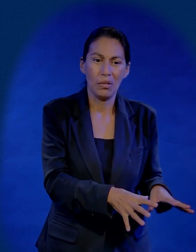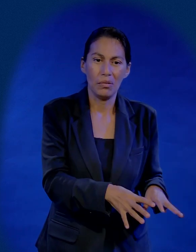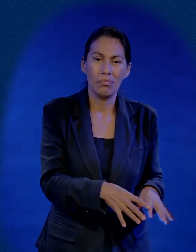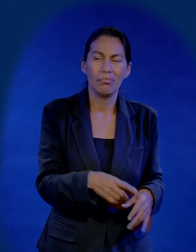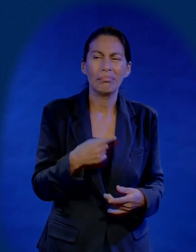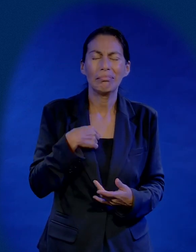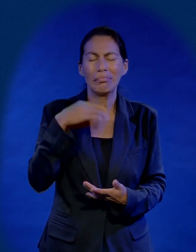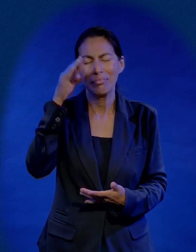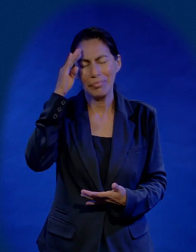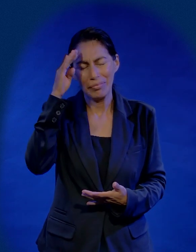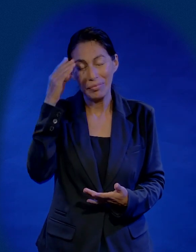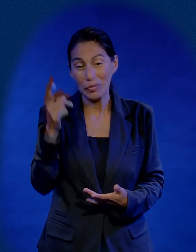que nos espera a nosotros